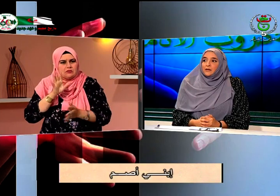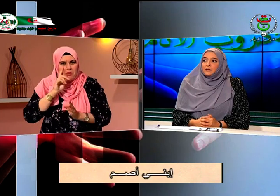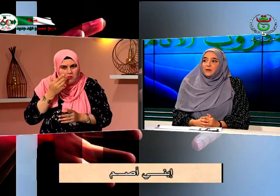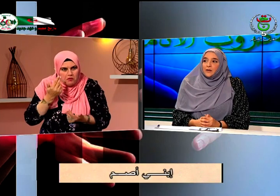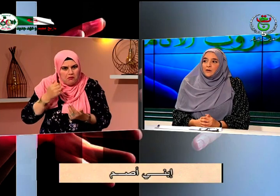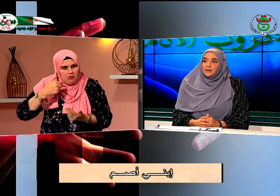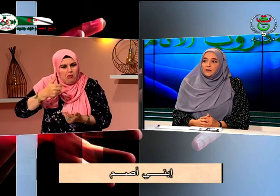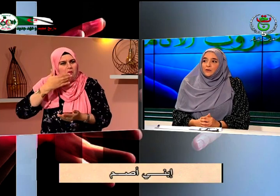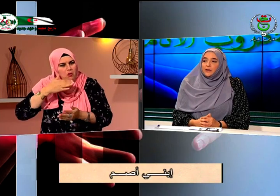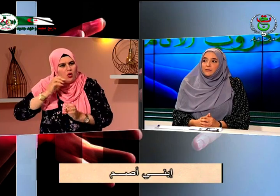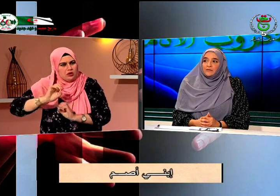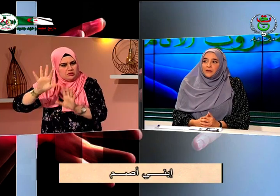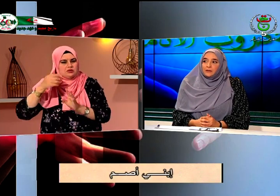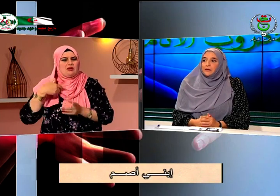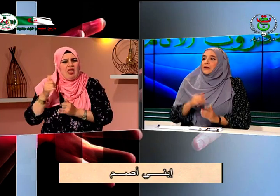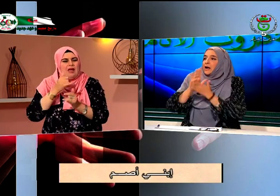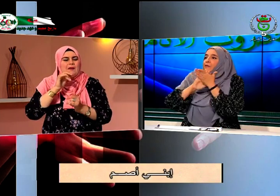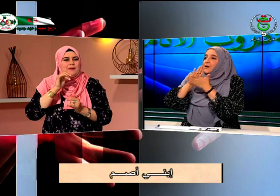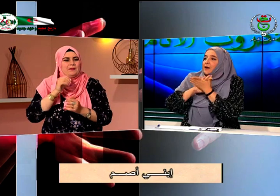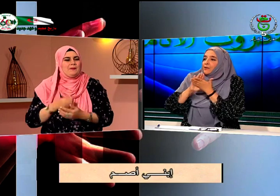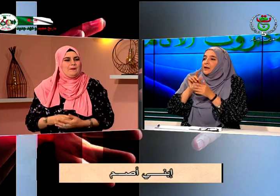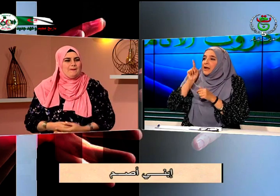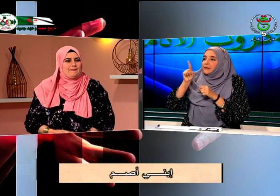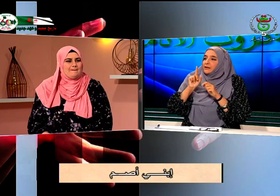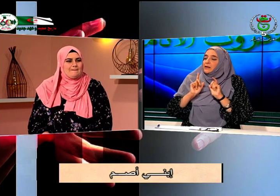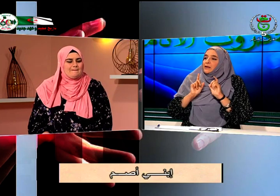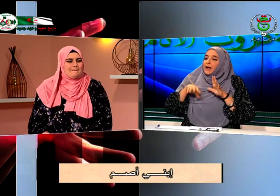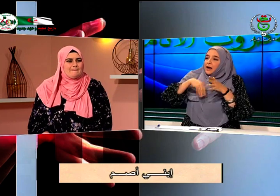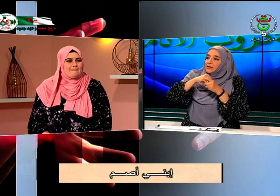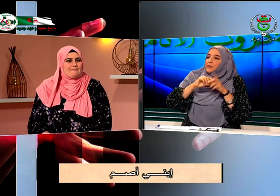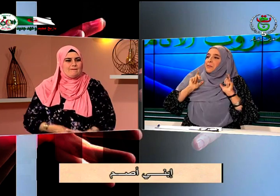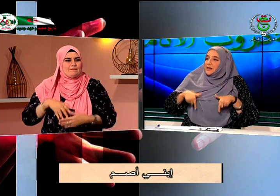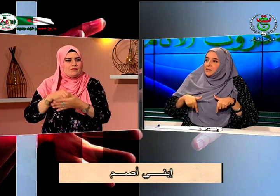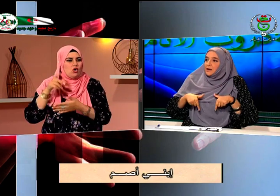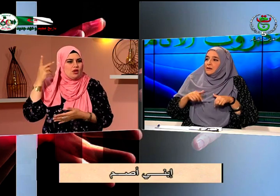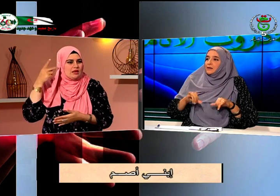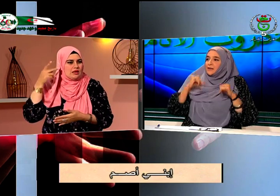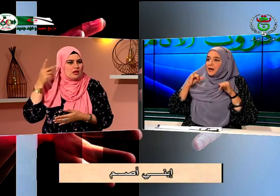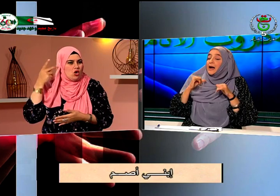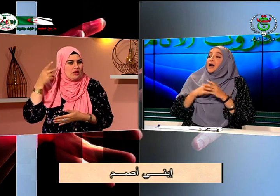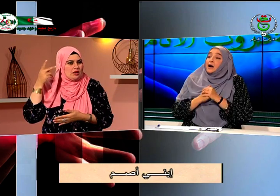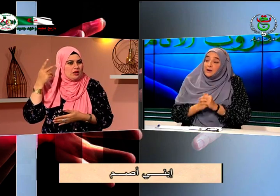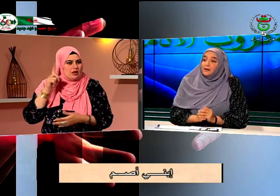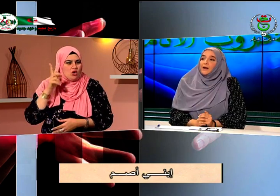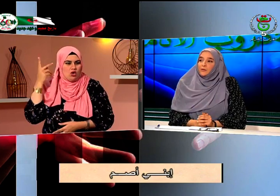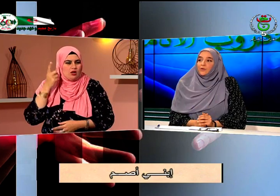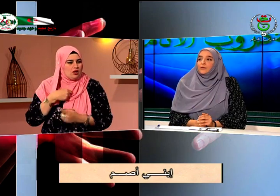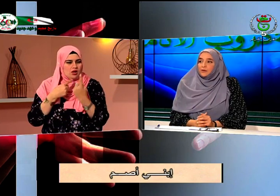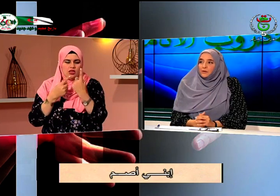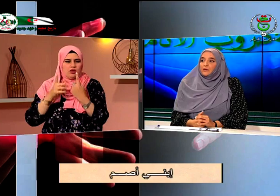تواصلت يعني عفوا عفوا أنت التحقتي بالمدرسة لصغار آه نعم كنت